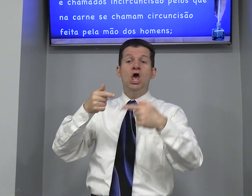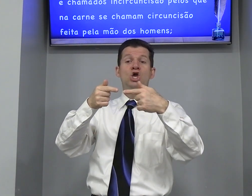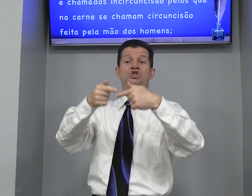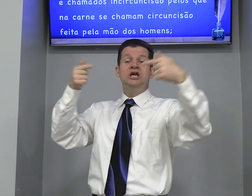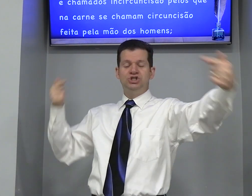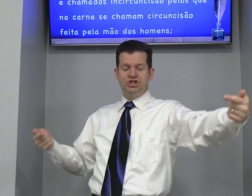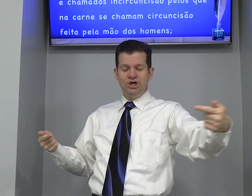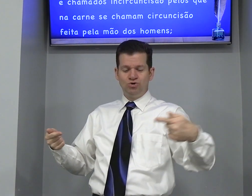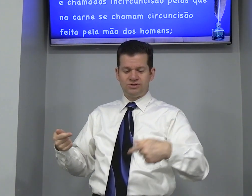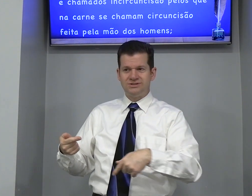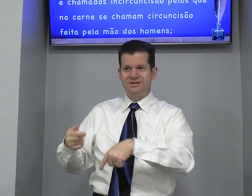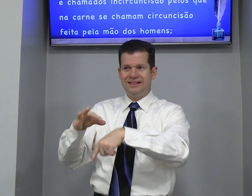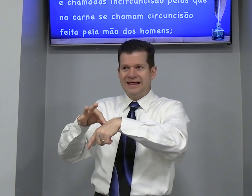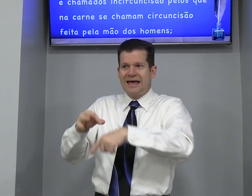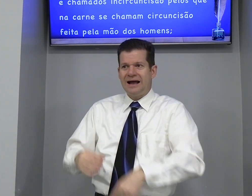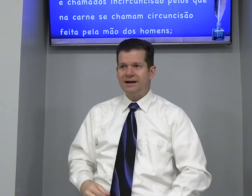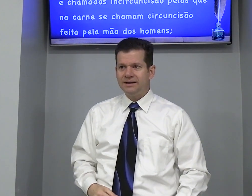Gentios Na carne